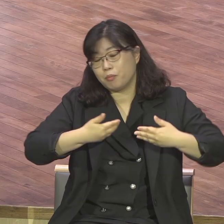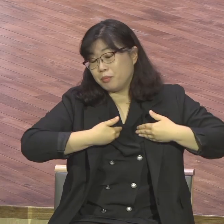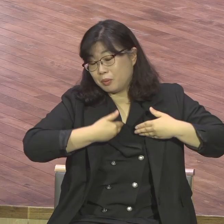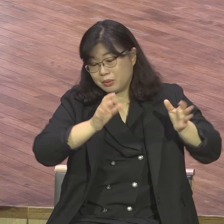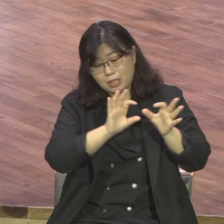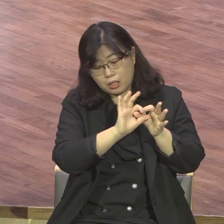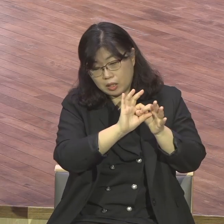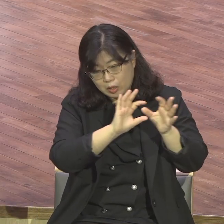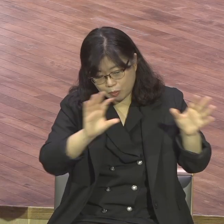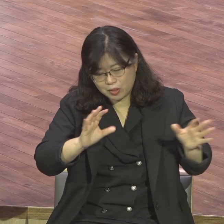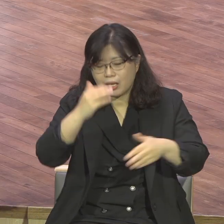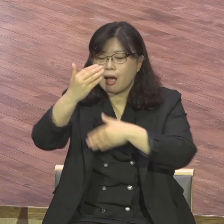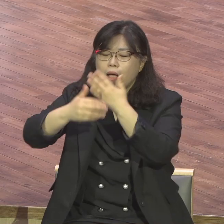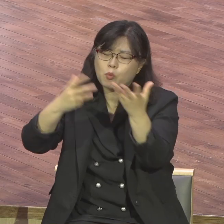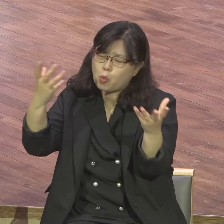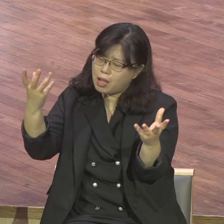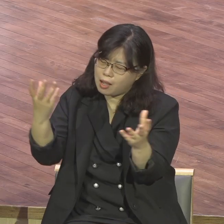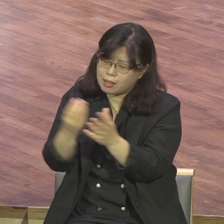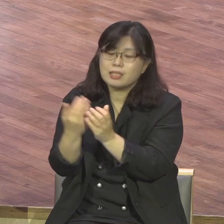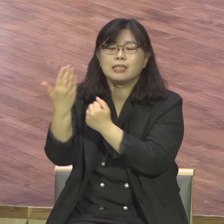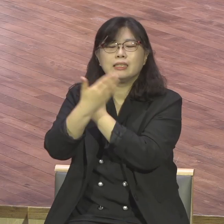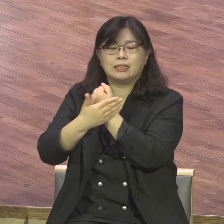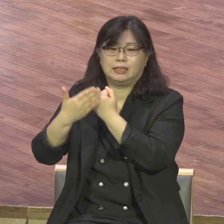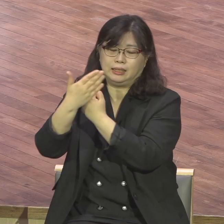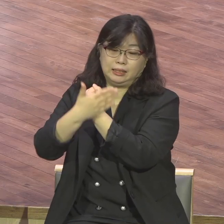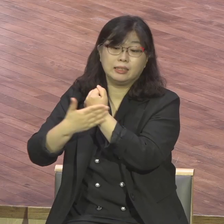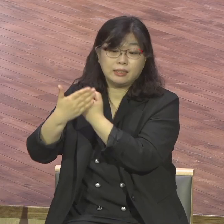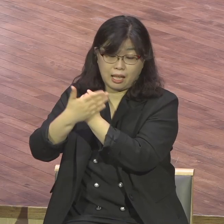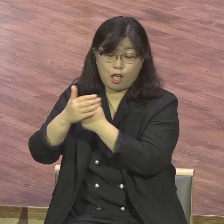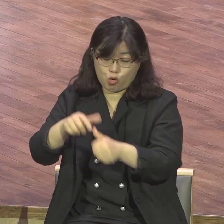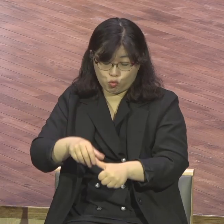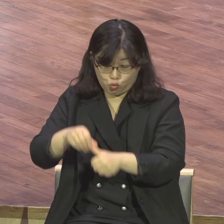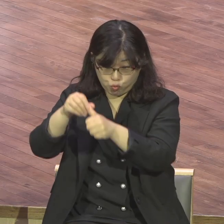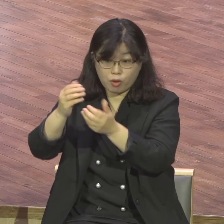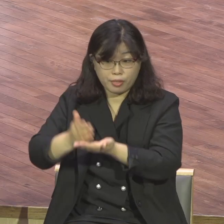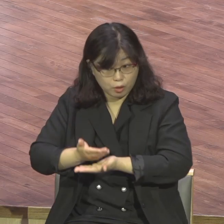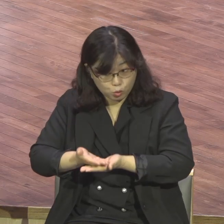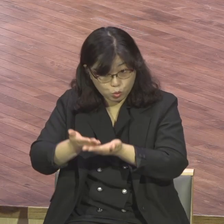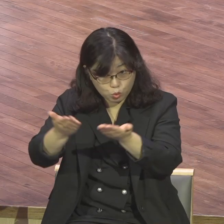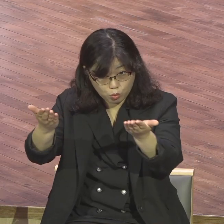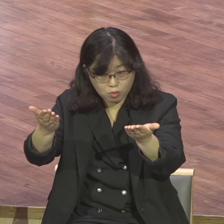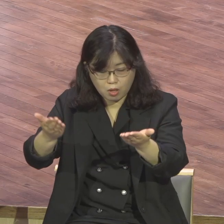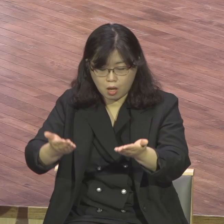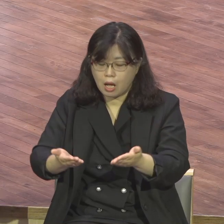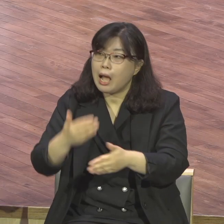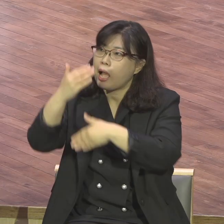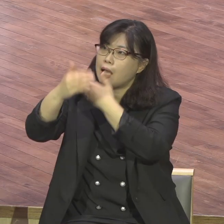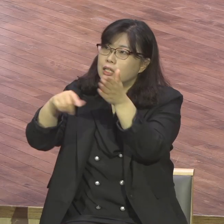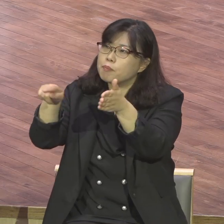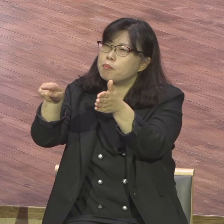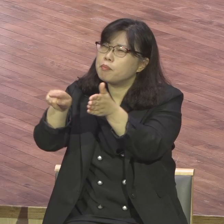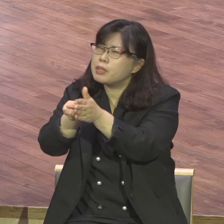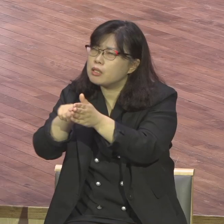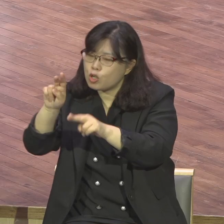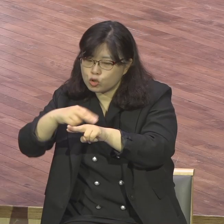은혜다 하나님께서 믿는 자에게 주시는 선물이다 라고 하는 것을